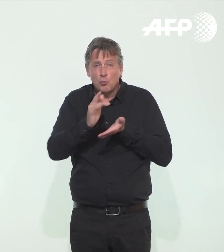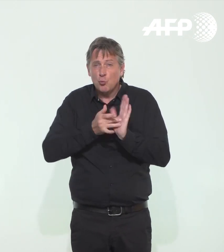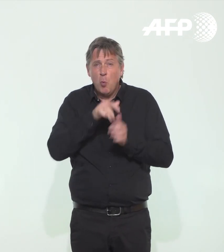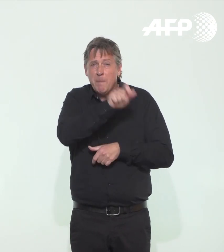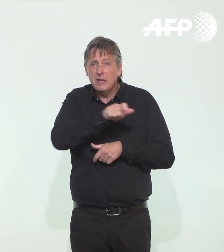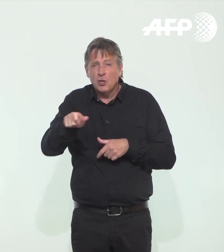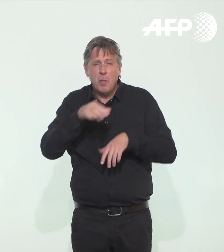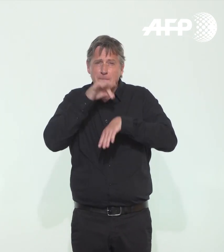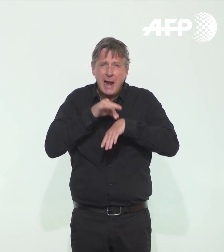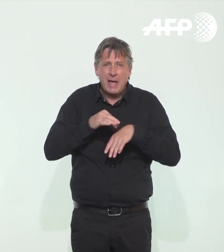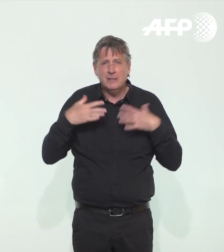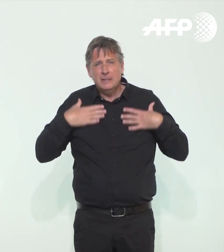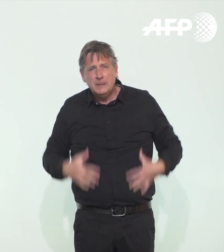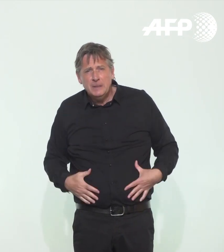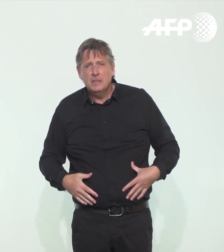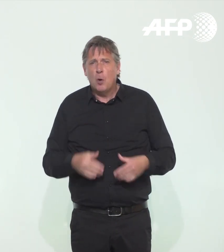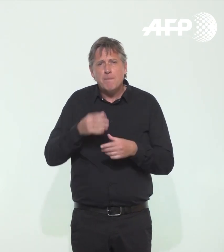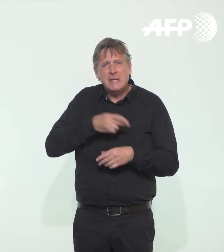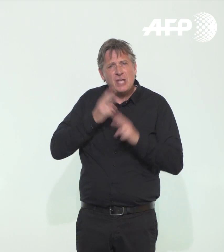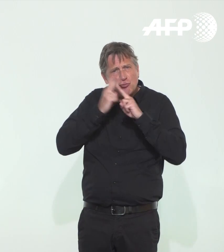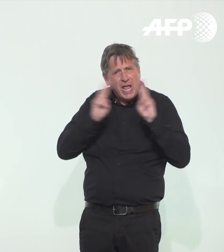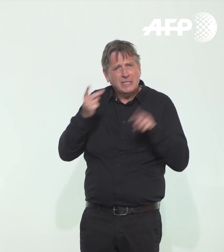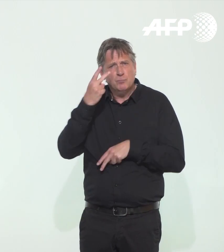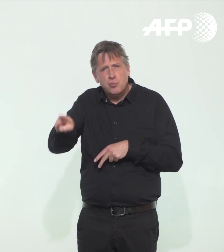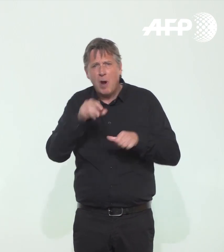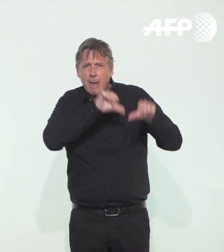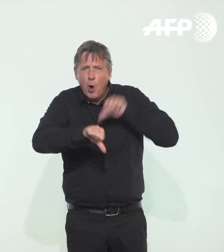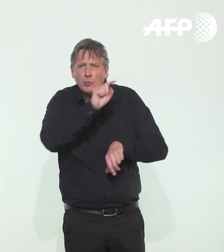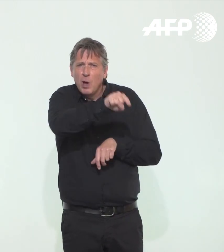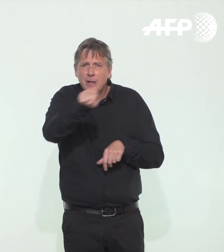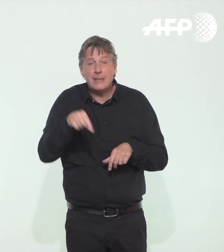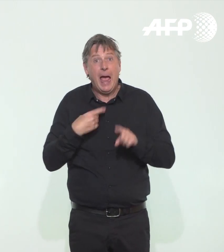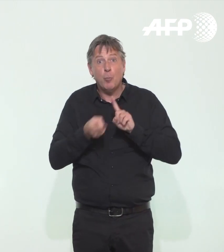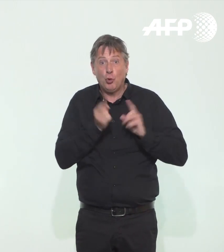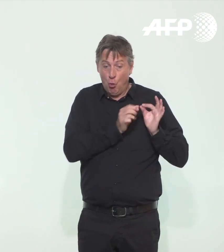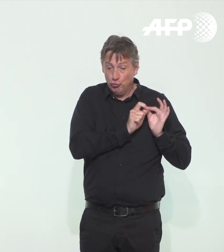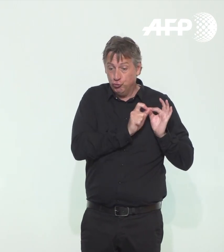s'estiment malades, à leur médecin généraliste et au laboratoire, l'importance de cette chaîne